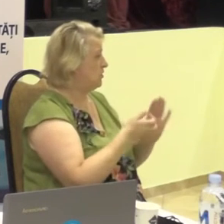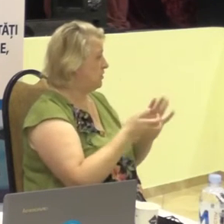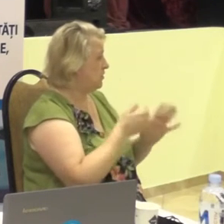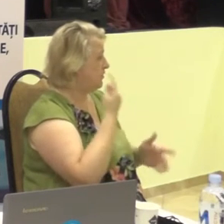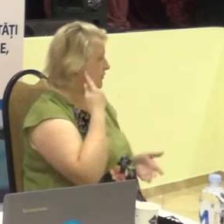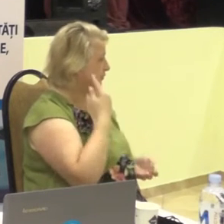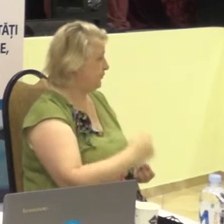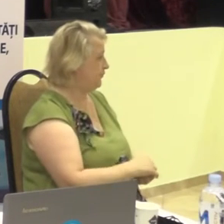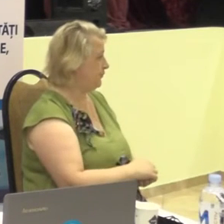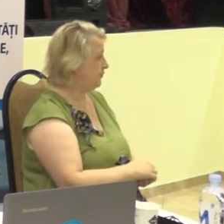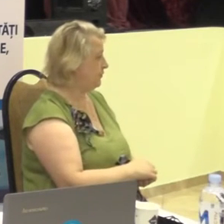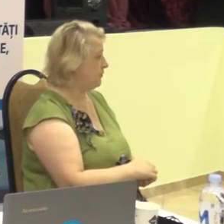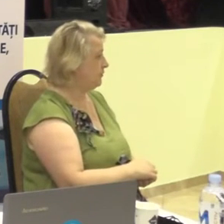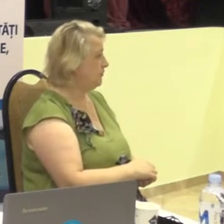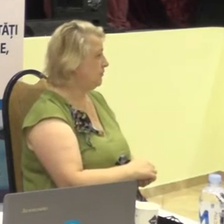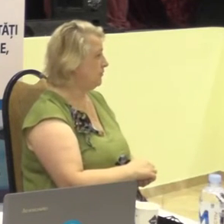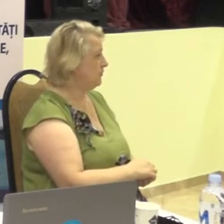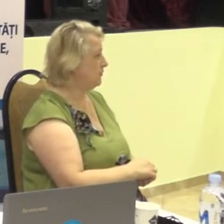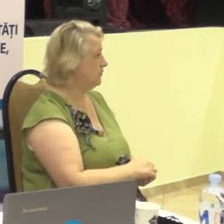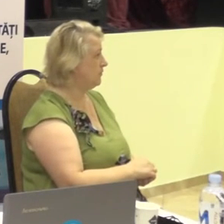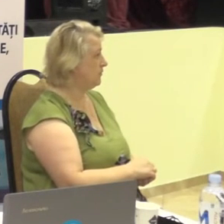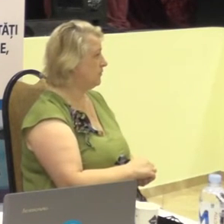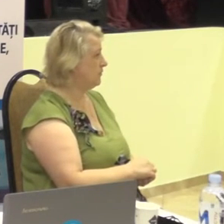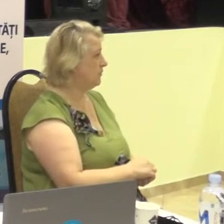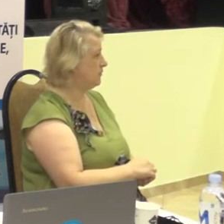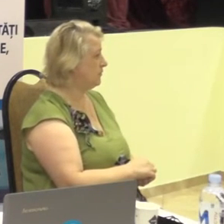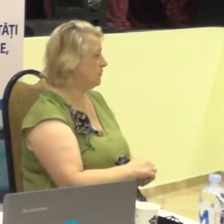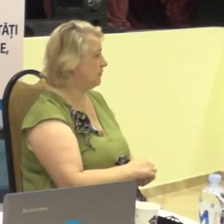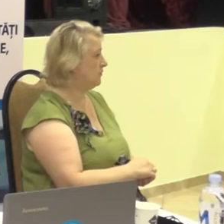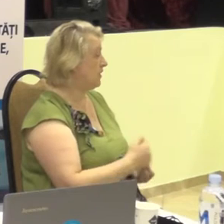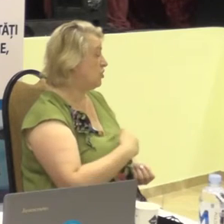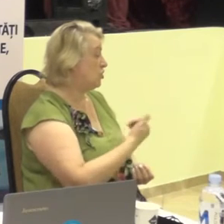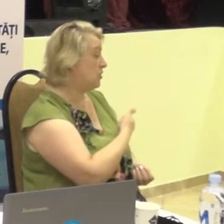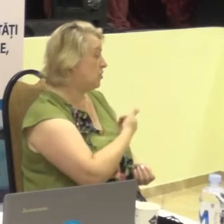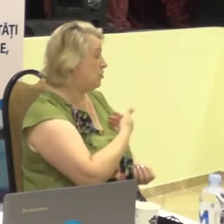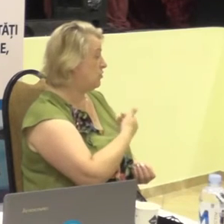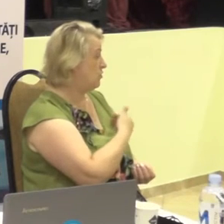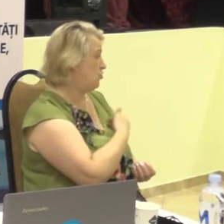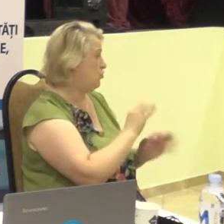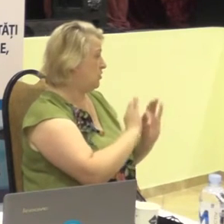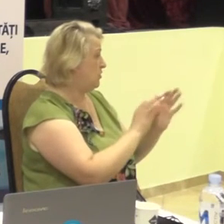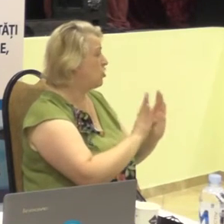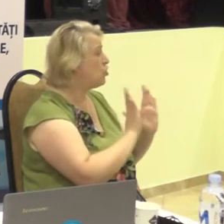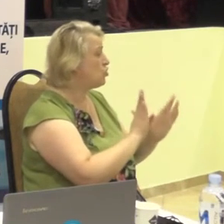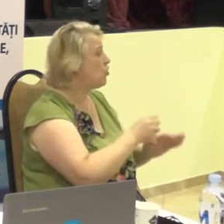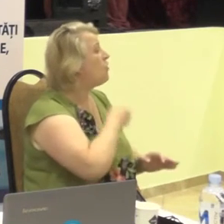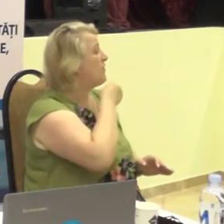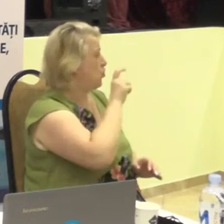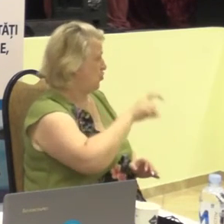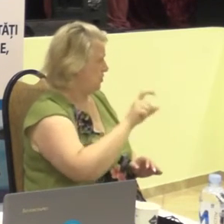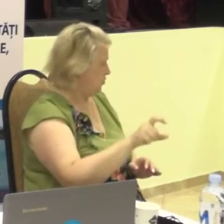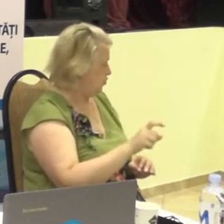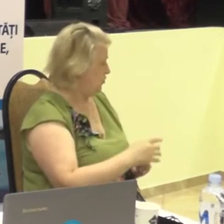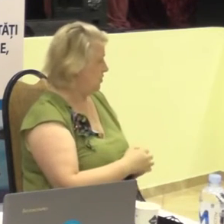auz. Aici, eu aș vrea să vorbesc nu numai de persoanele adulte,